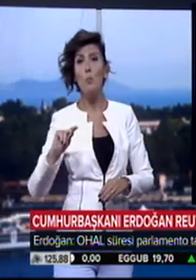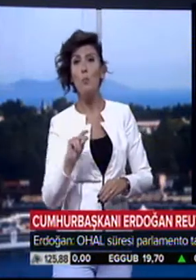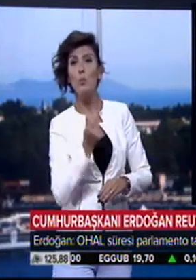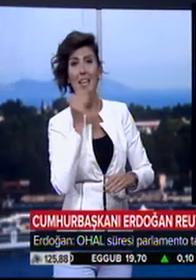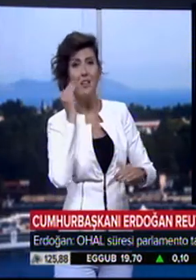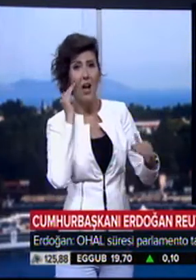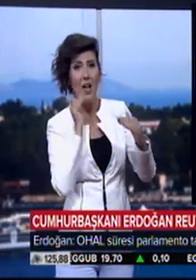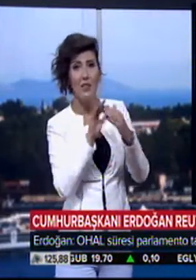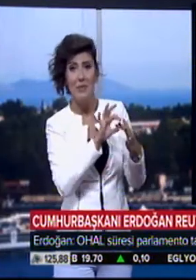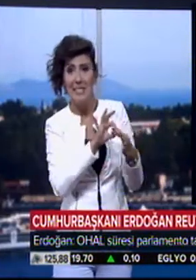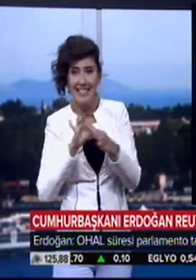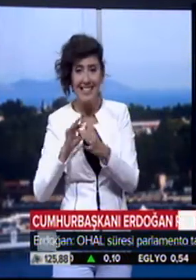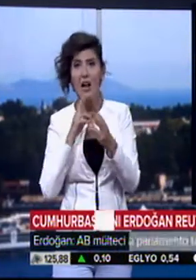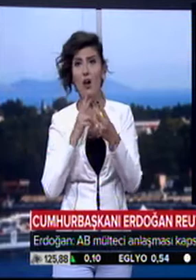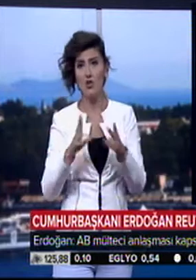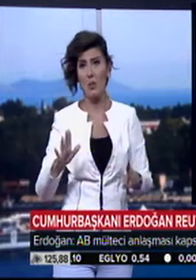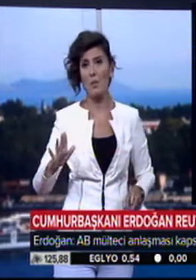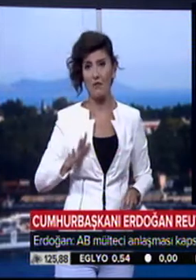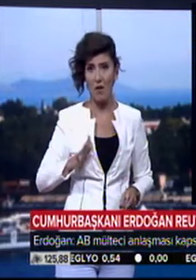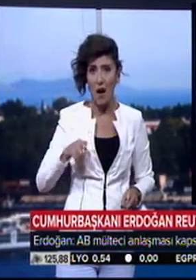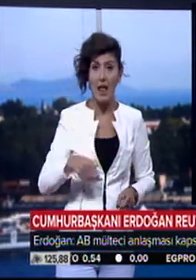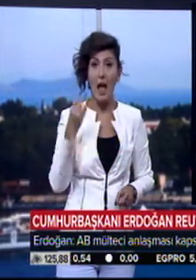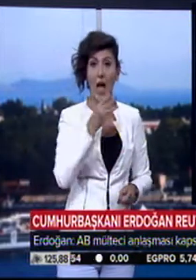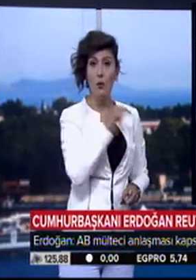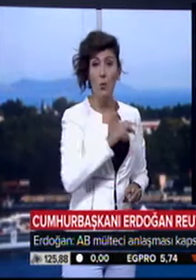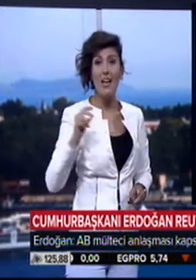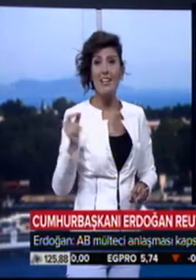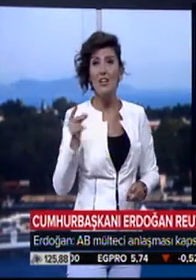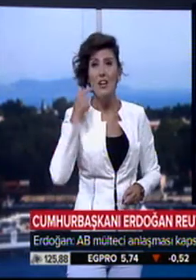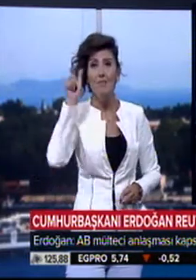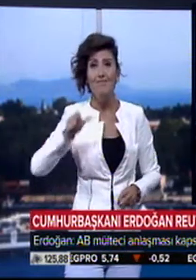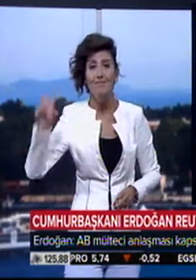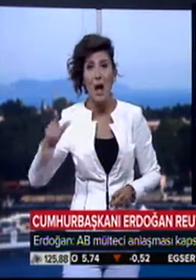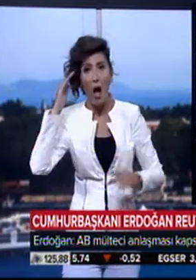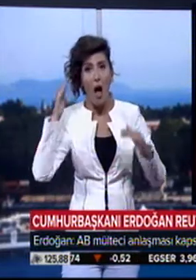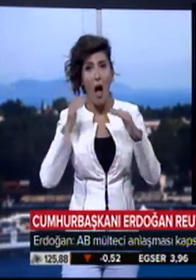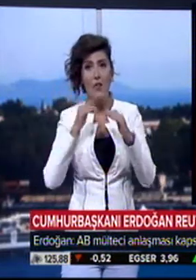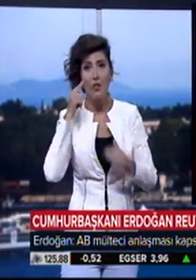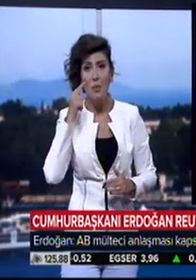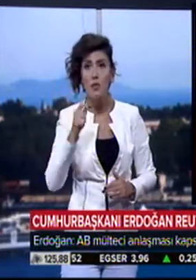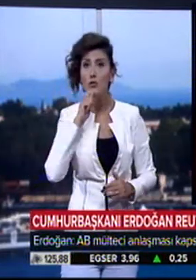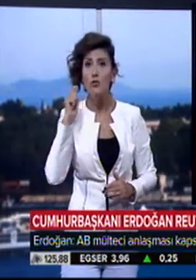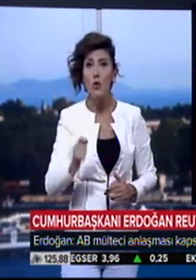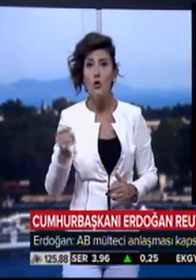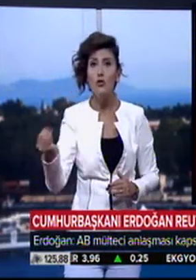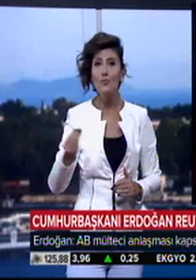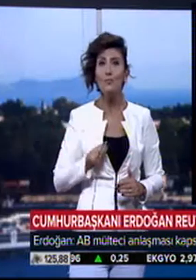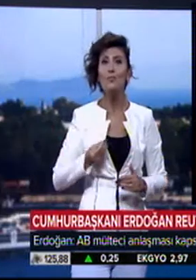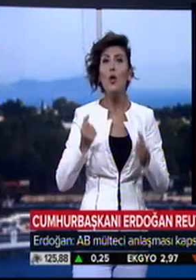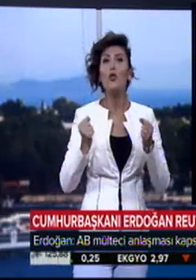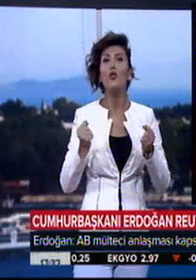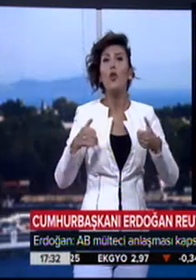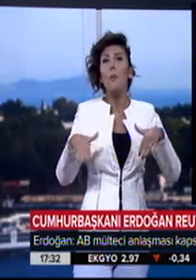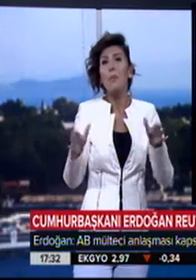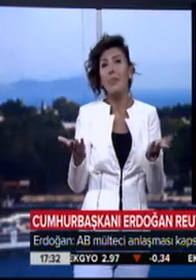mülteci anlaşması ile ilgili açıklamalarda da bulundu. Erdoğan, mülteci anlaşması gereği verilen sözlerin tutulmadığını